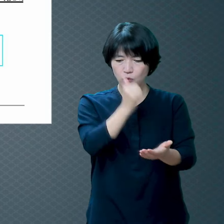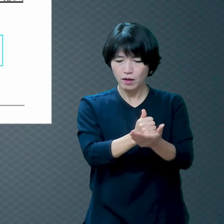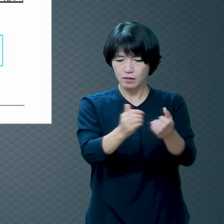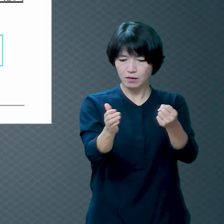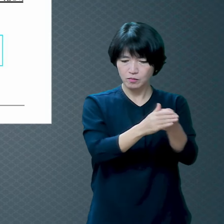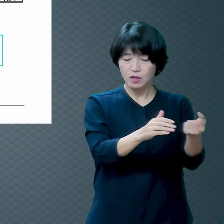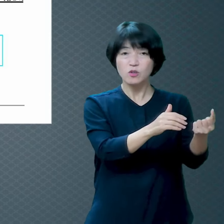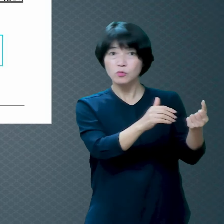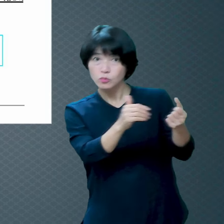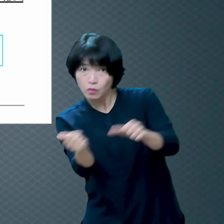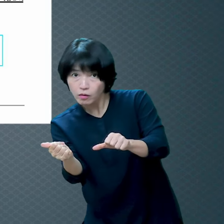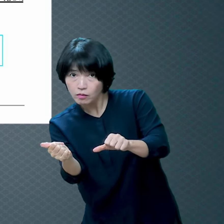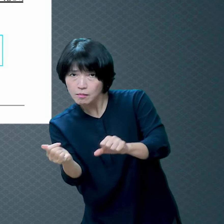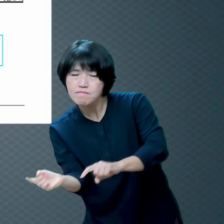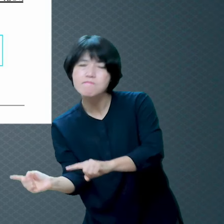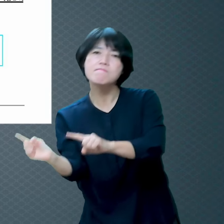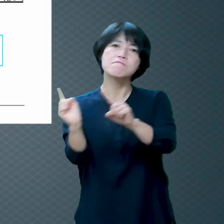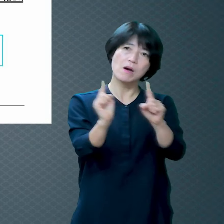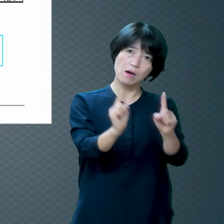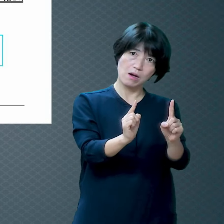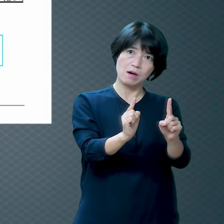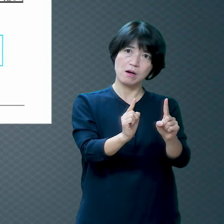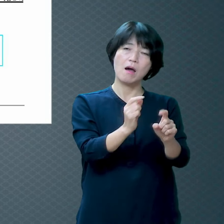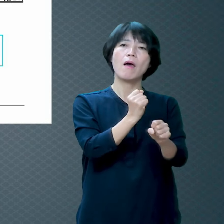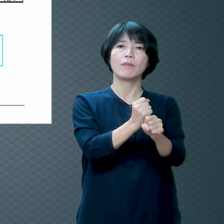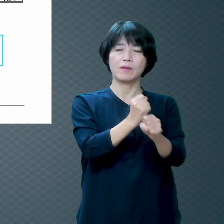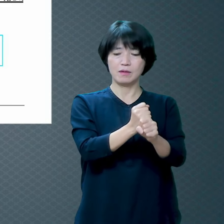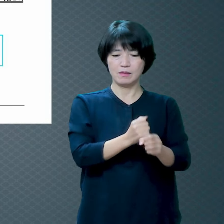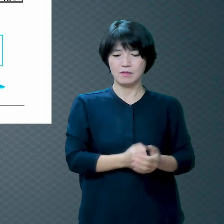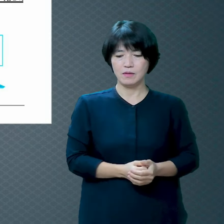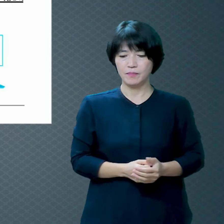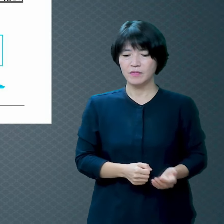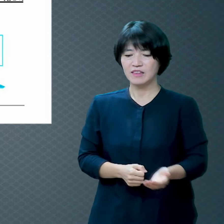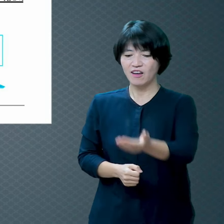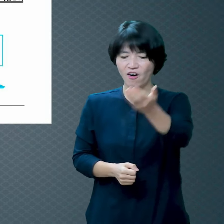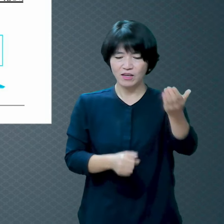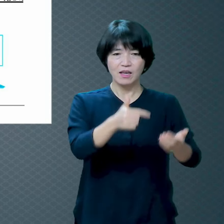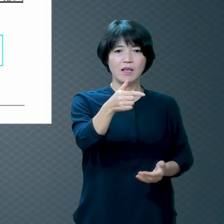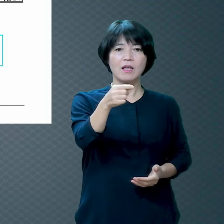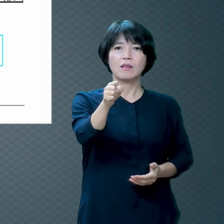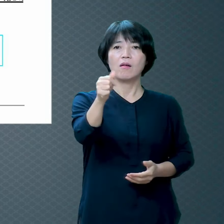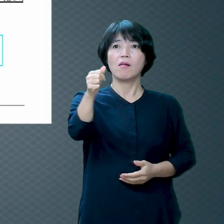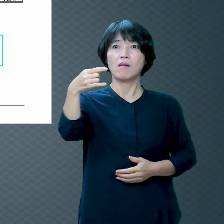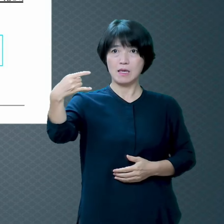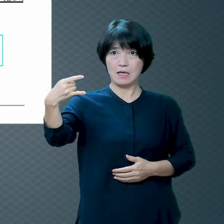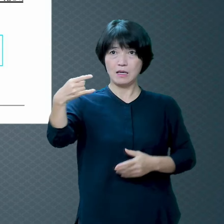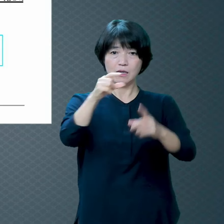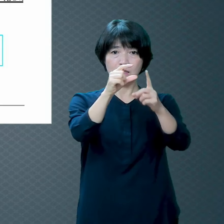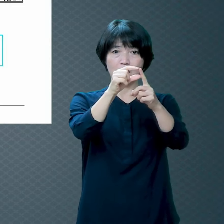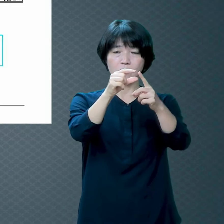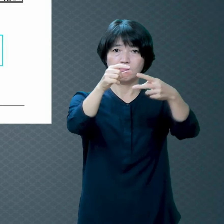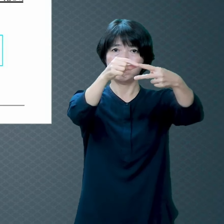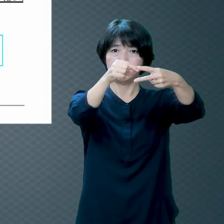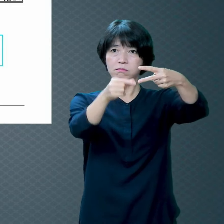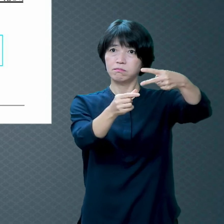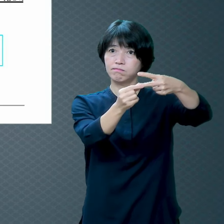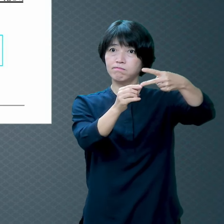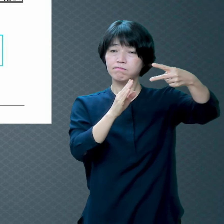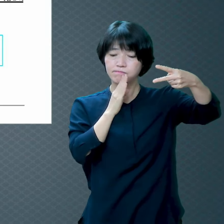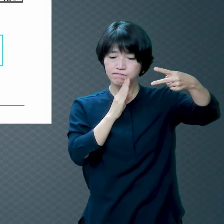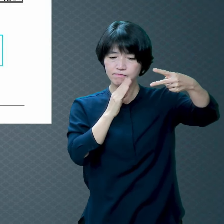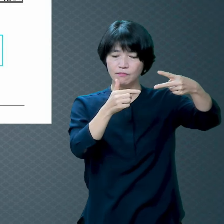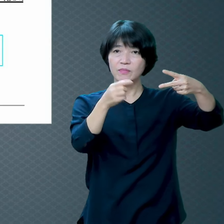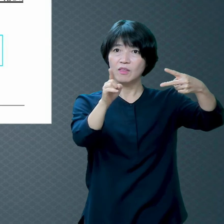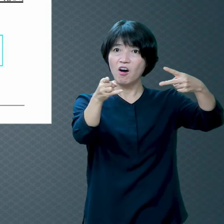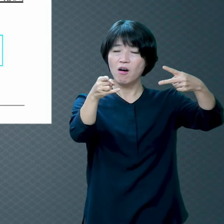너희를 살리셨도다 이게 너희가 두 번 나오죠 이 두 번